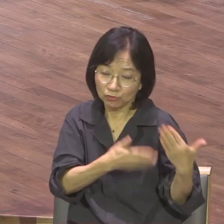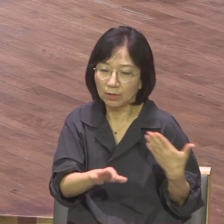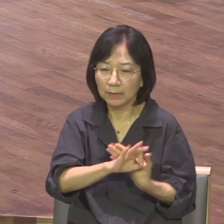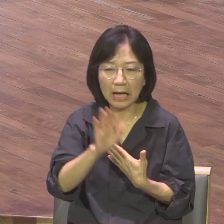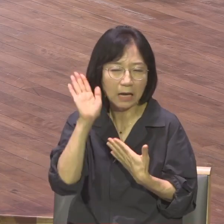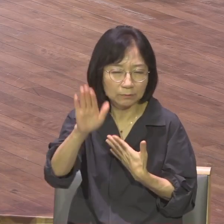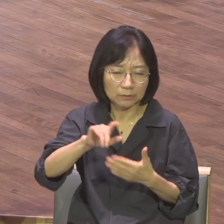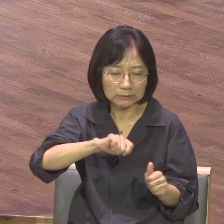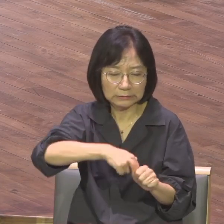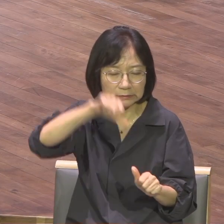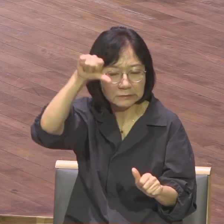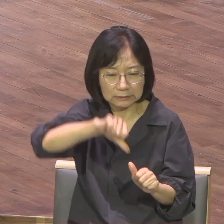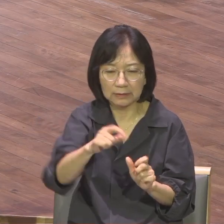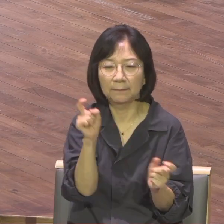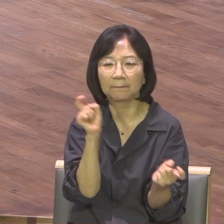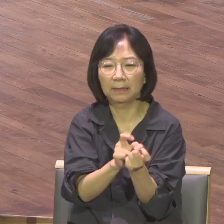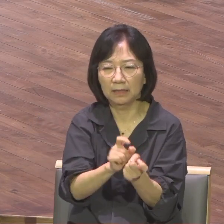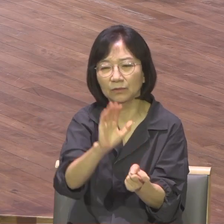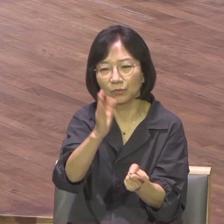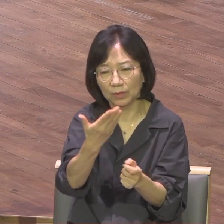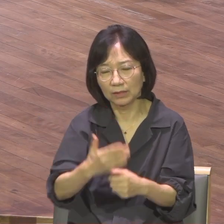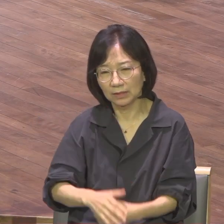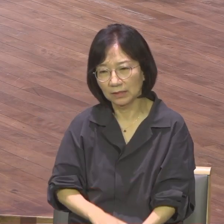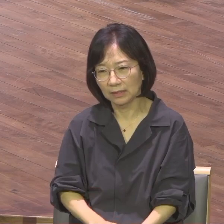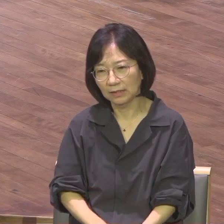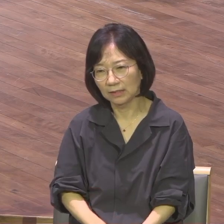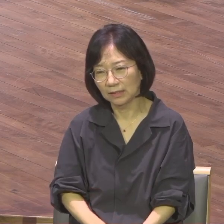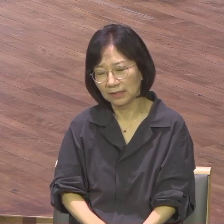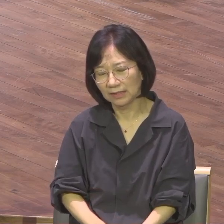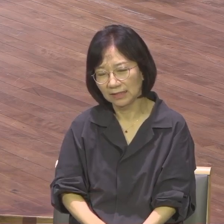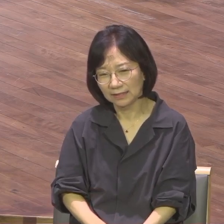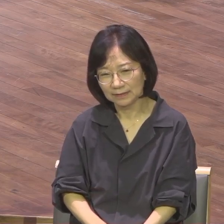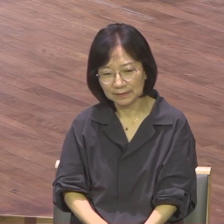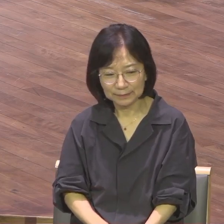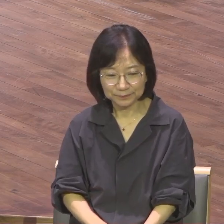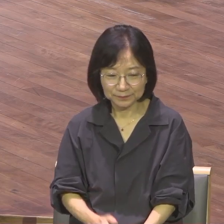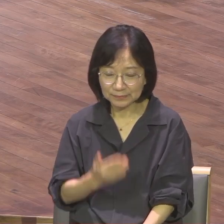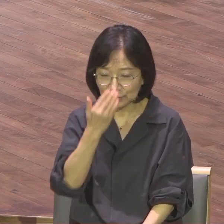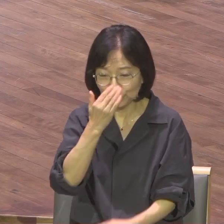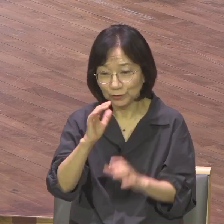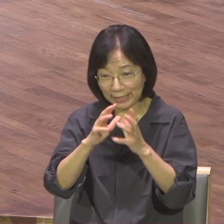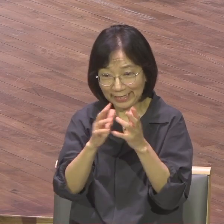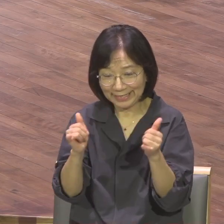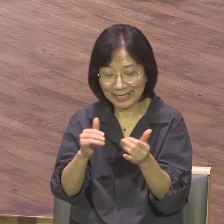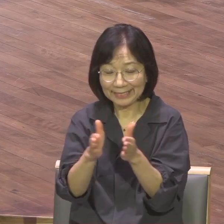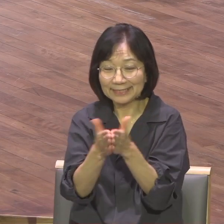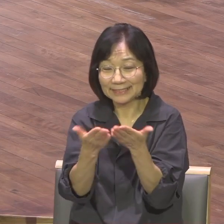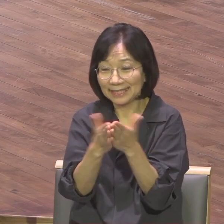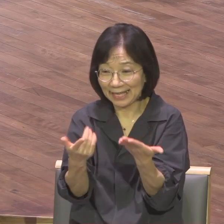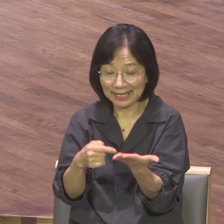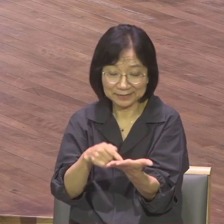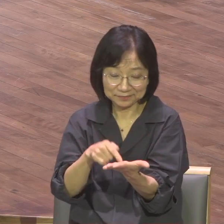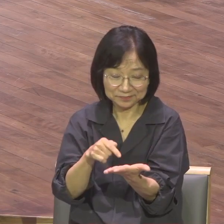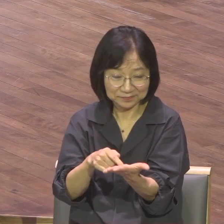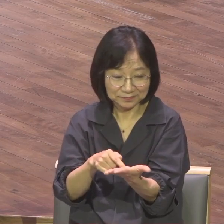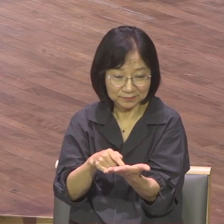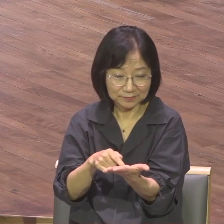유대인 관련 책 중에서 IQ는 아버지 IQ는 어머니의 몫이다라는 책이 있습니다 이 책 제목을 보는 순간